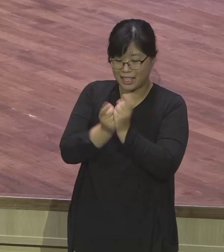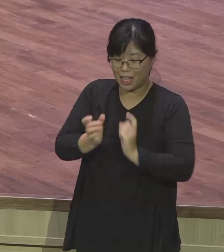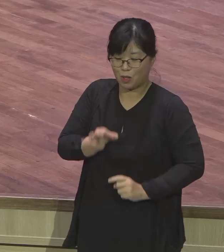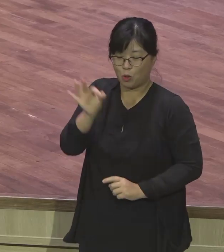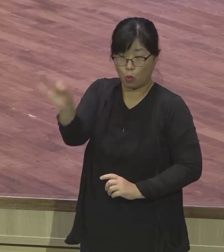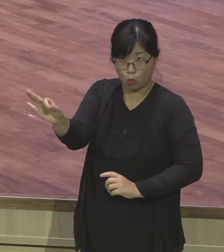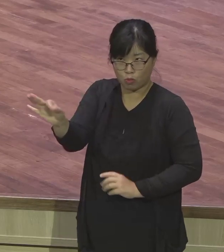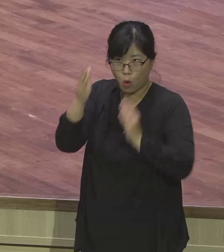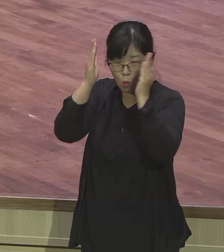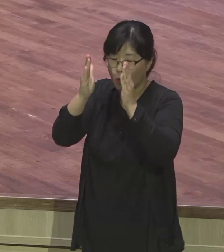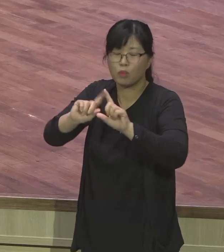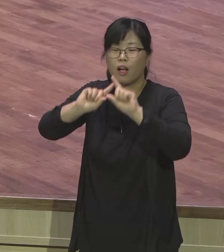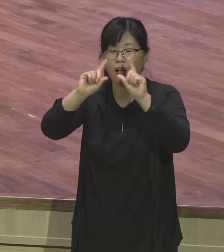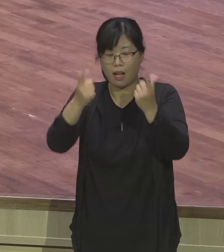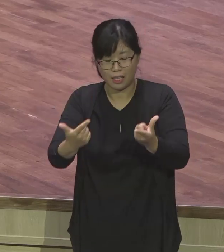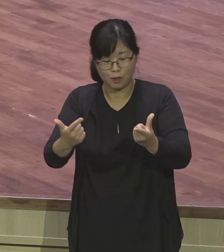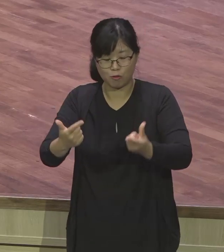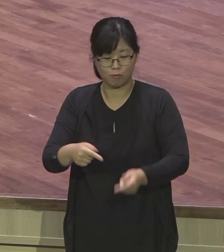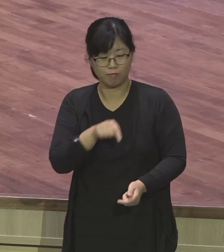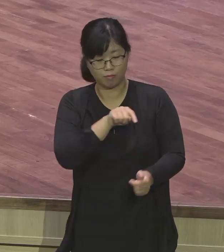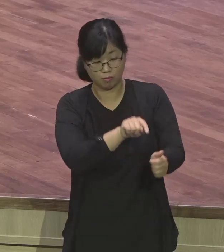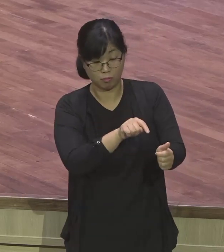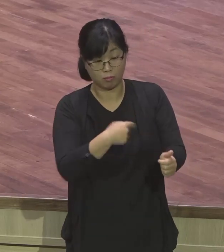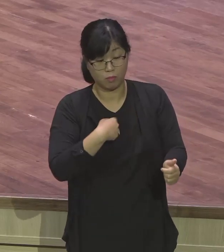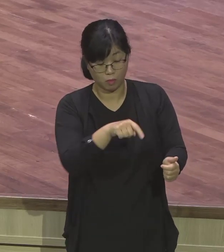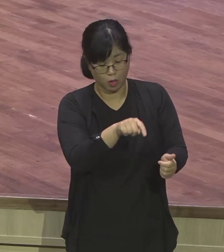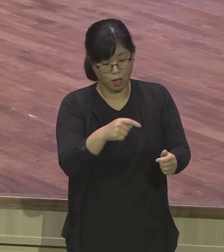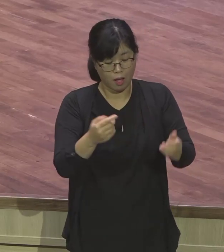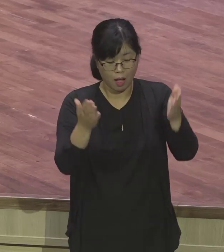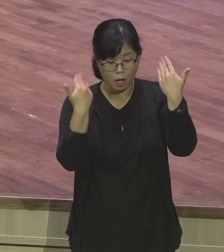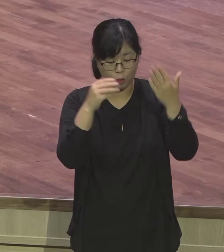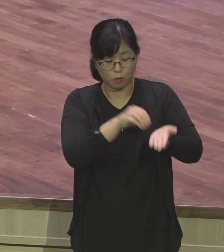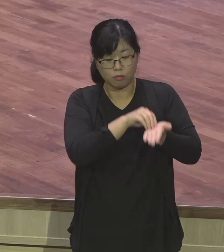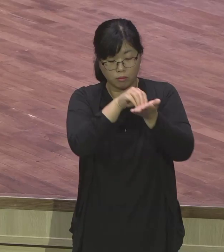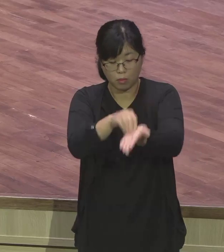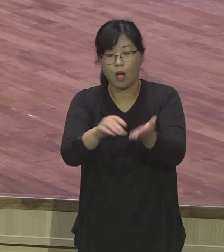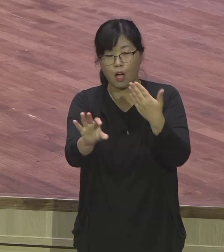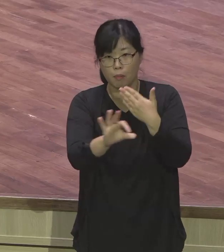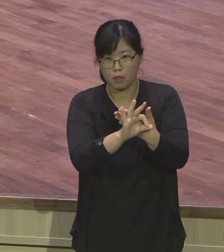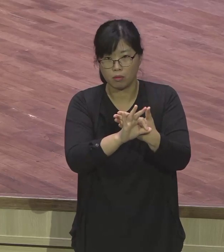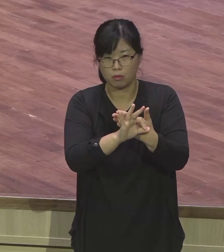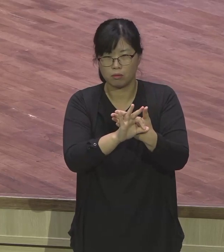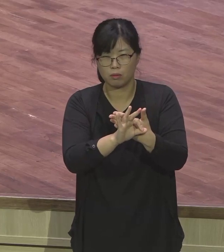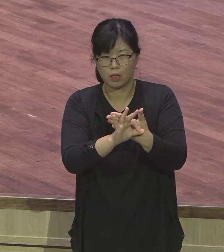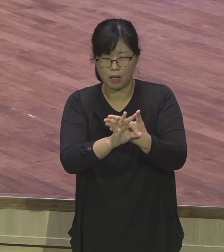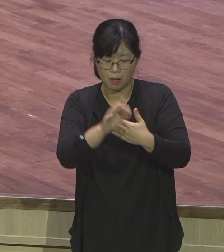그래서 장학제도가, 엄청 우리나라 말로 하면, 하바드 같은, 매 수십 조가 있거든요. 장학금